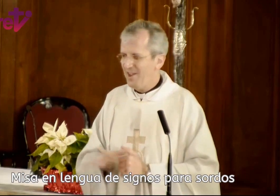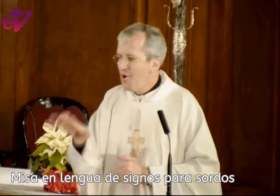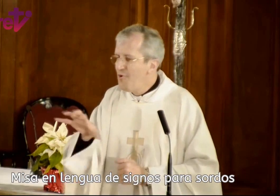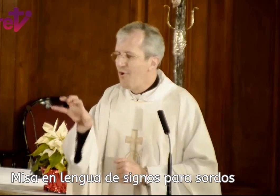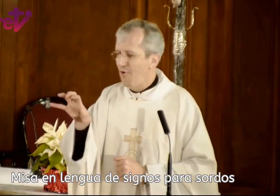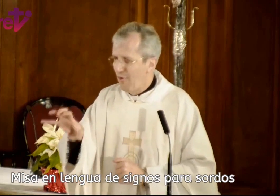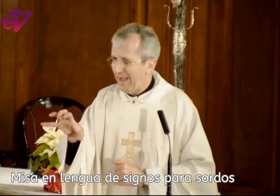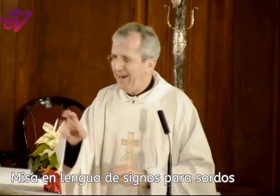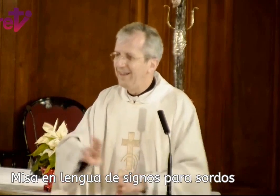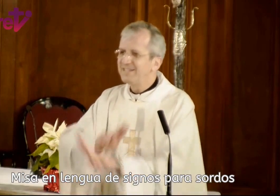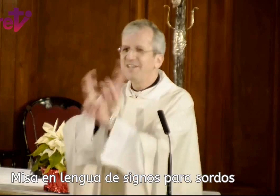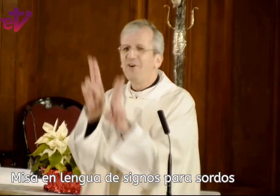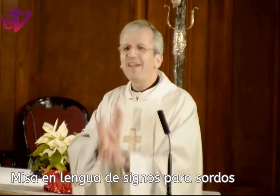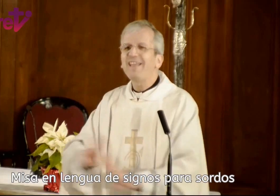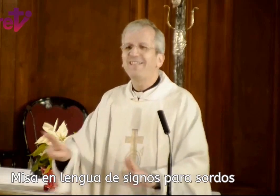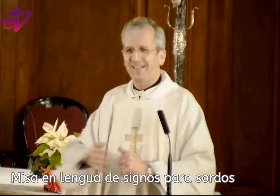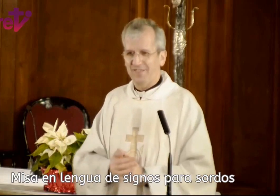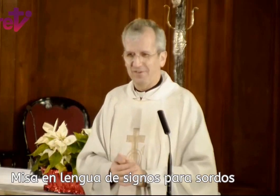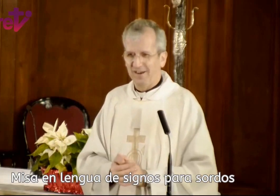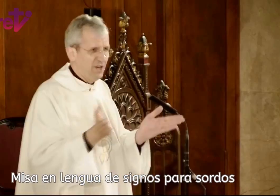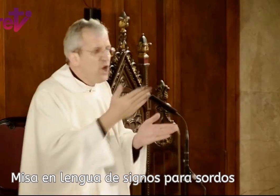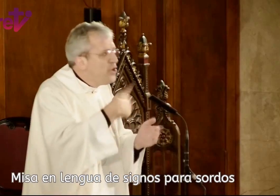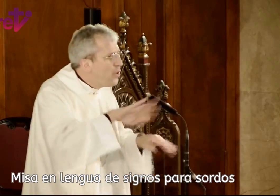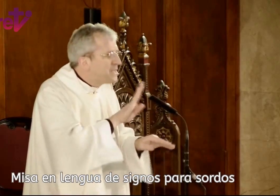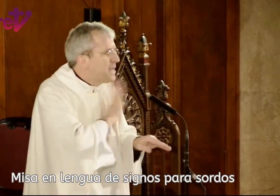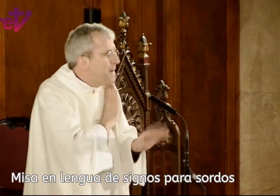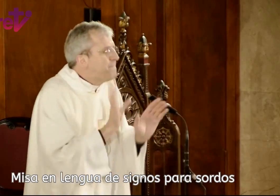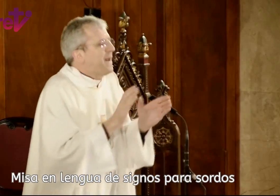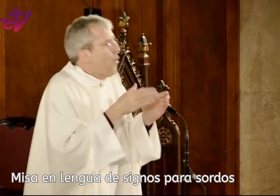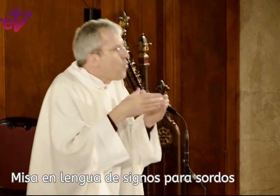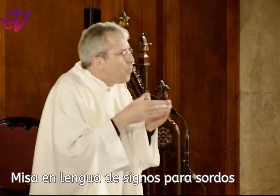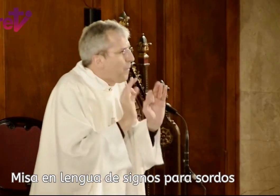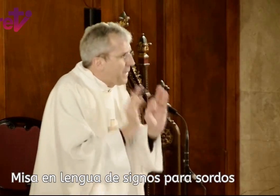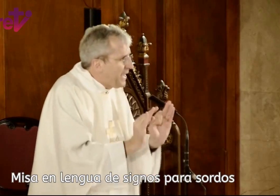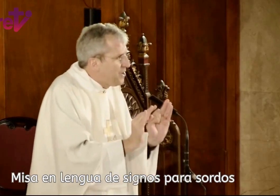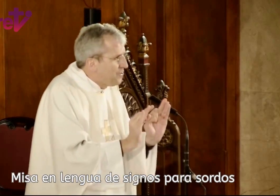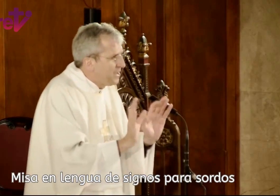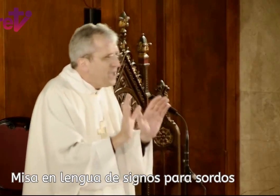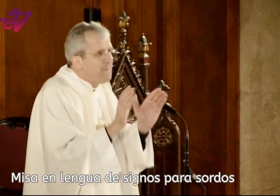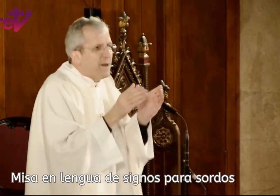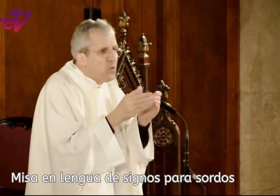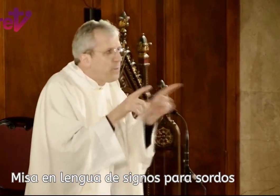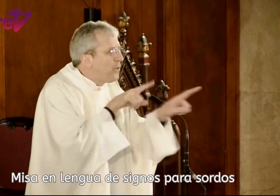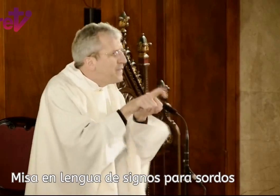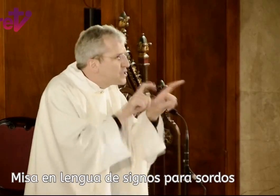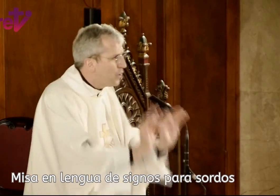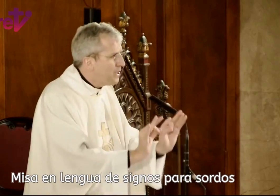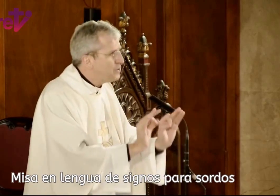No local, sino internacional. No es para un grupo pequeño, para un grupo de escogidos,